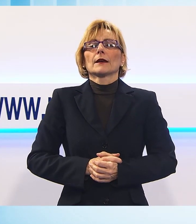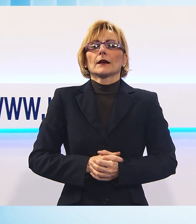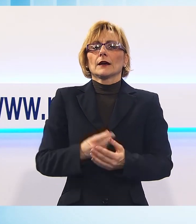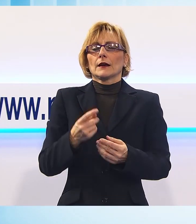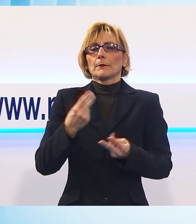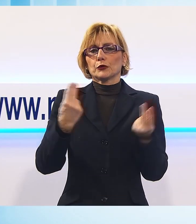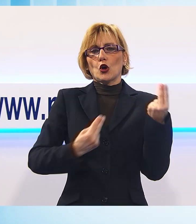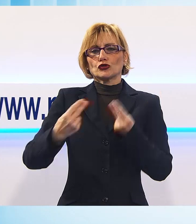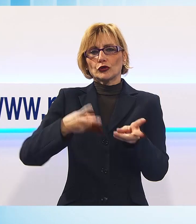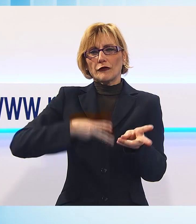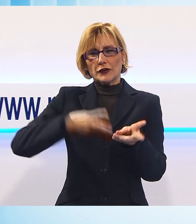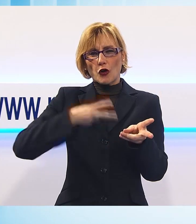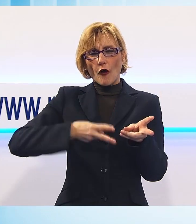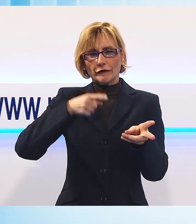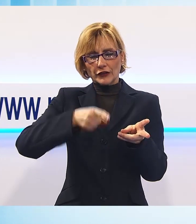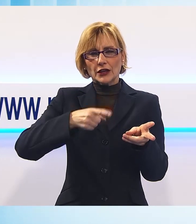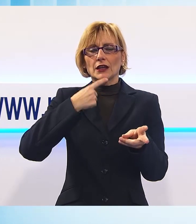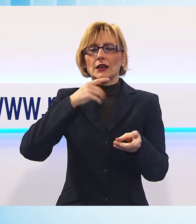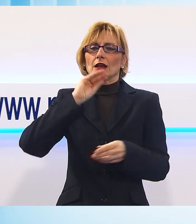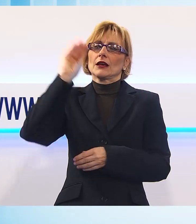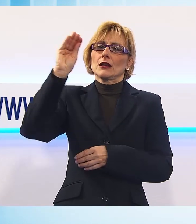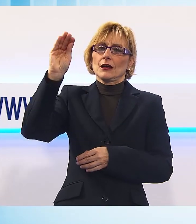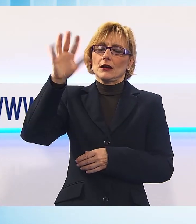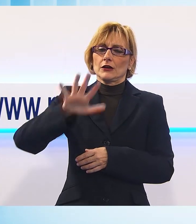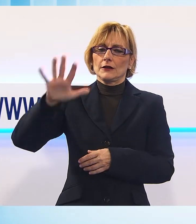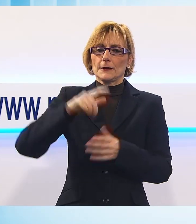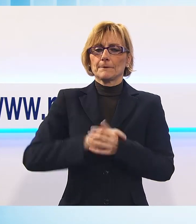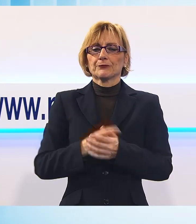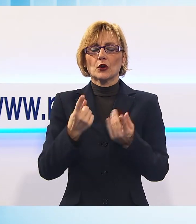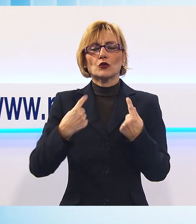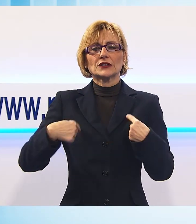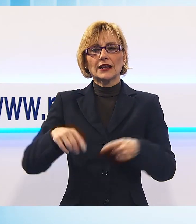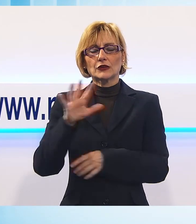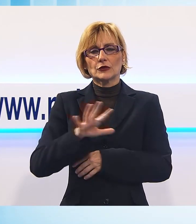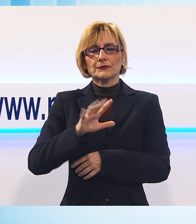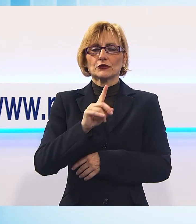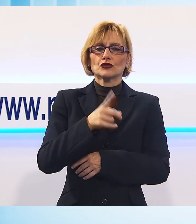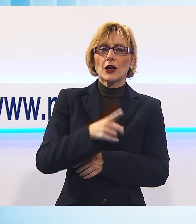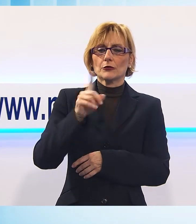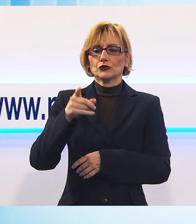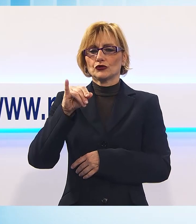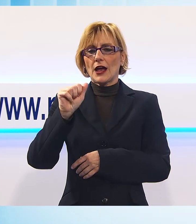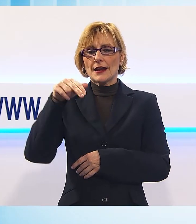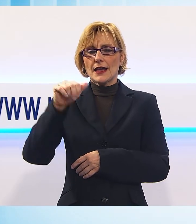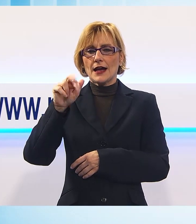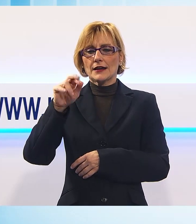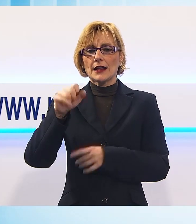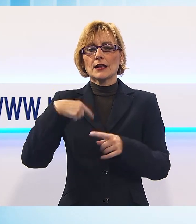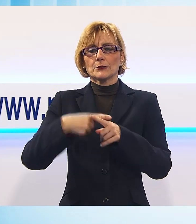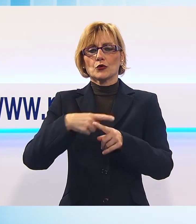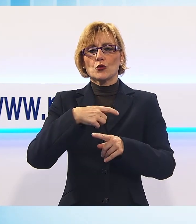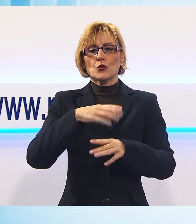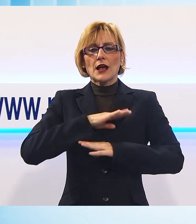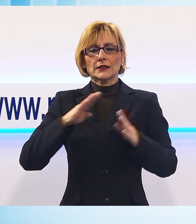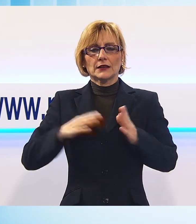ferrovie su Capannori. Il consigliere regionale del Movimento 5 Stelle Giacomo Gennarelli e il candidato sindaco al comune di